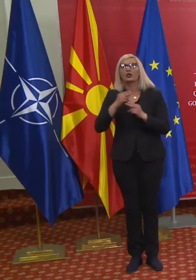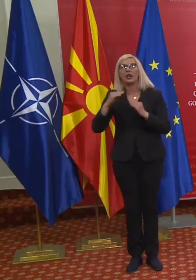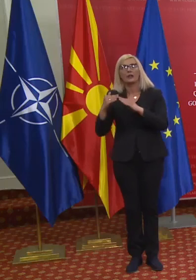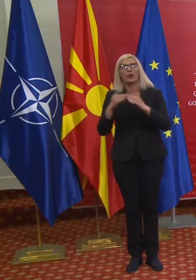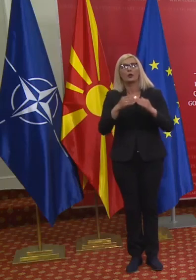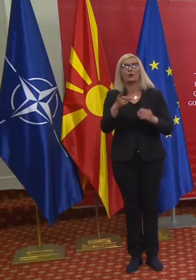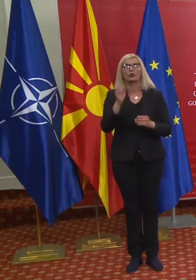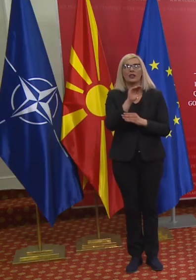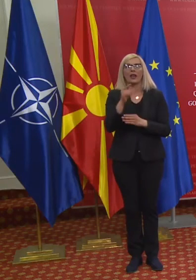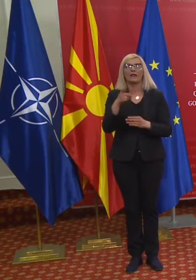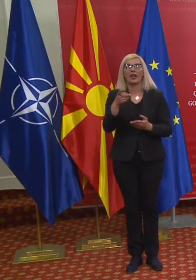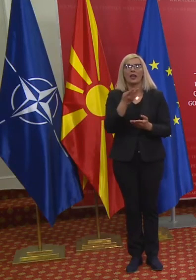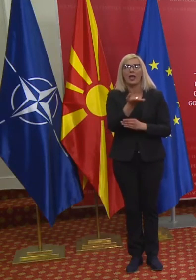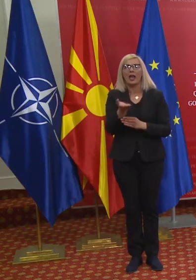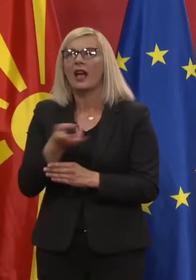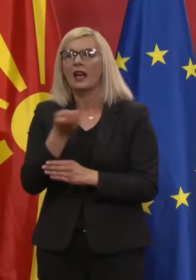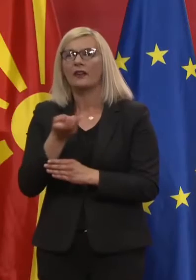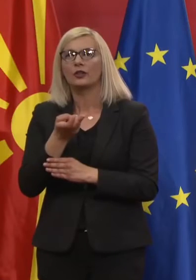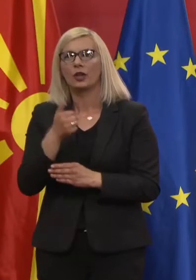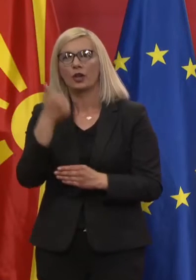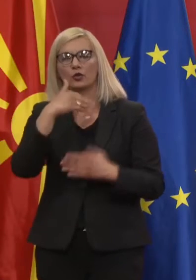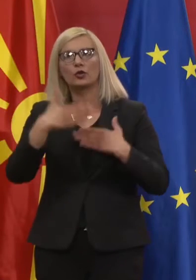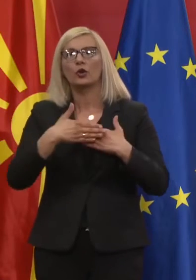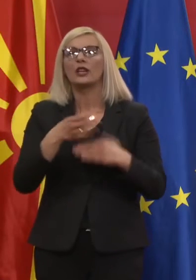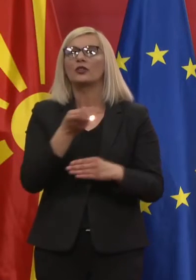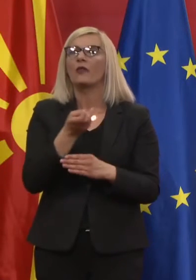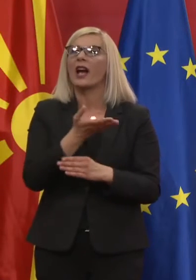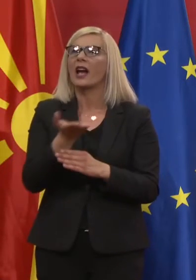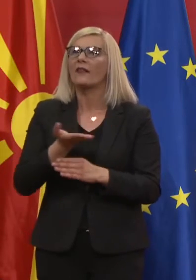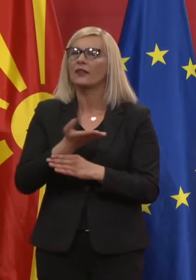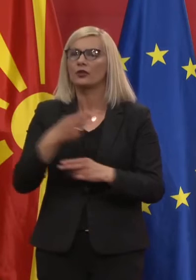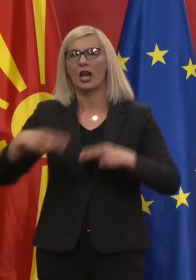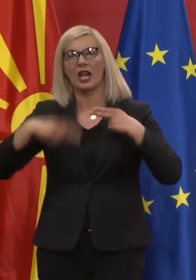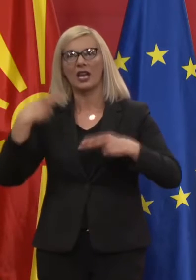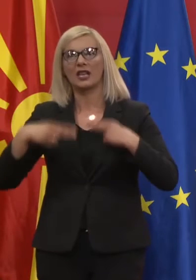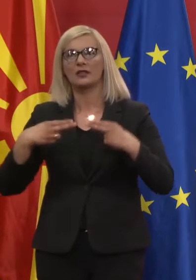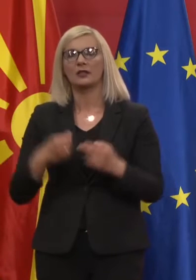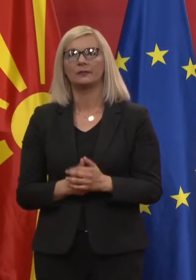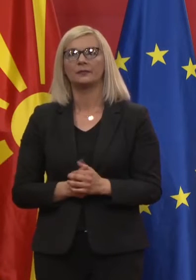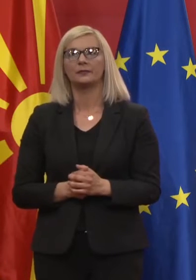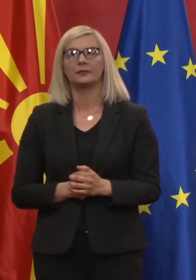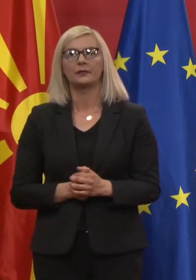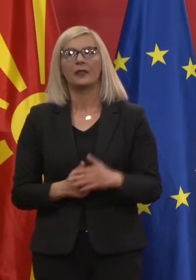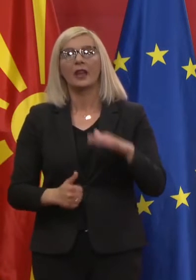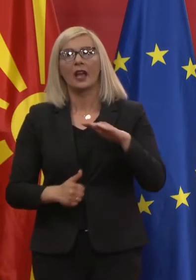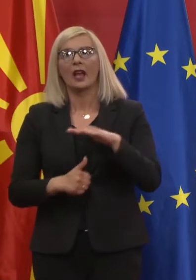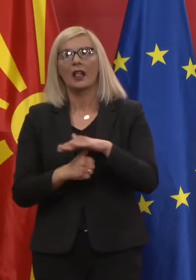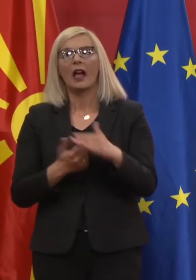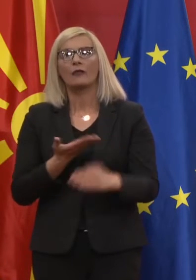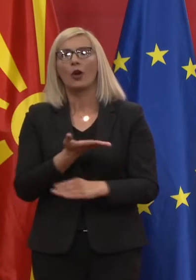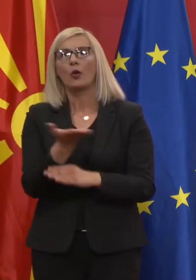Што се однесува до отварањето на кафичите, рестораните, во врам угостителскиот